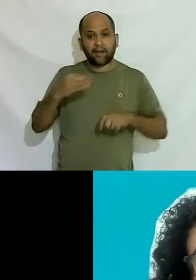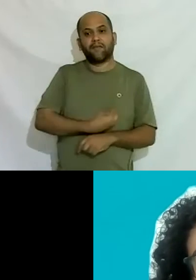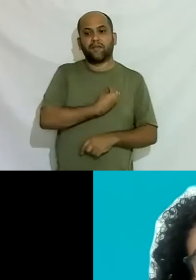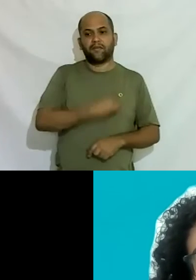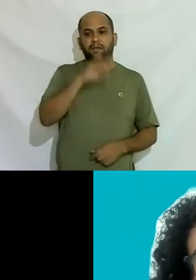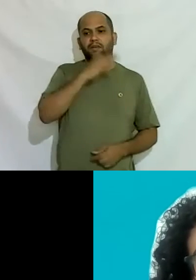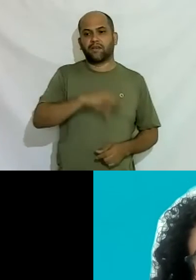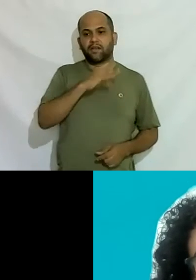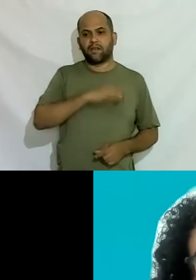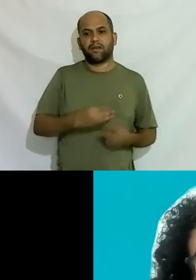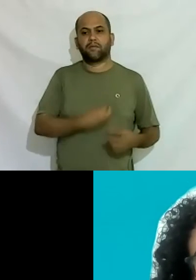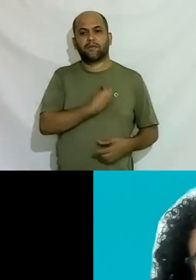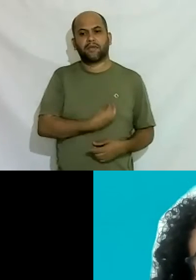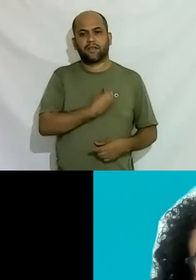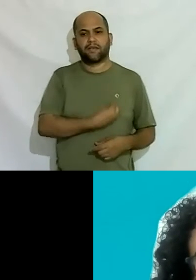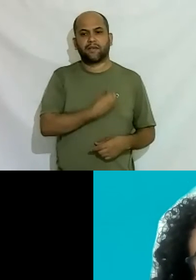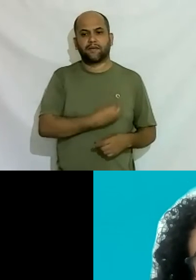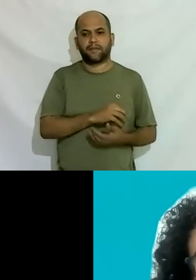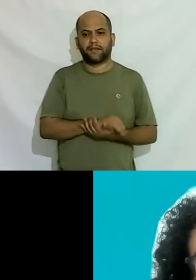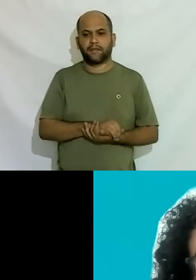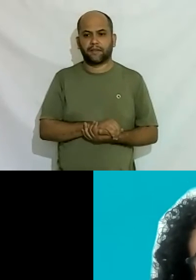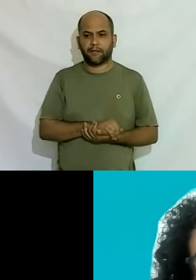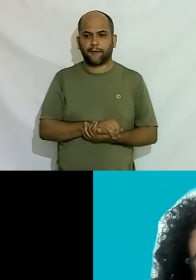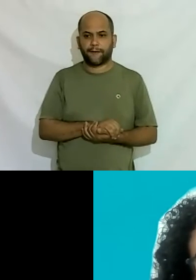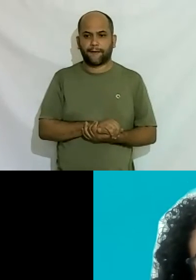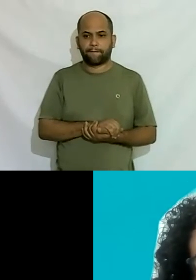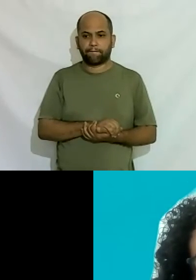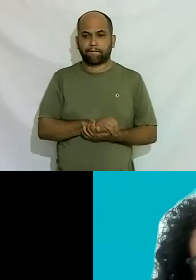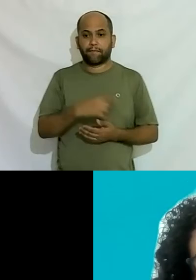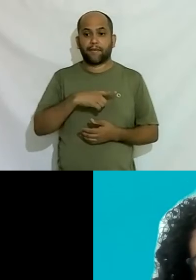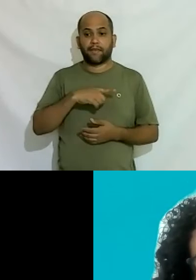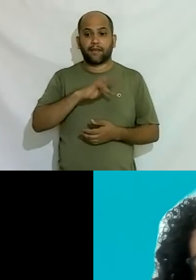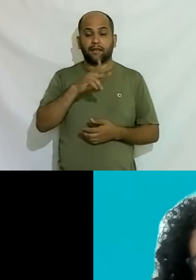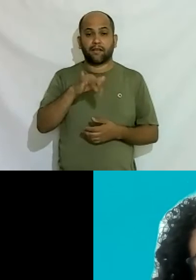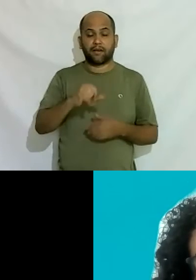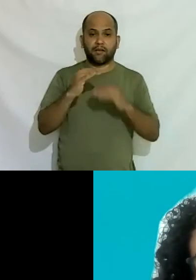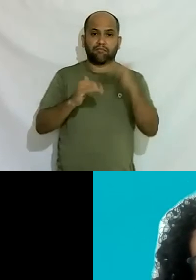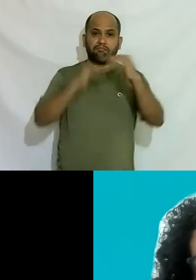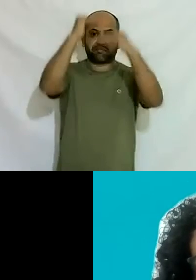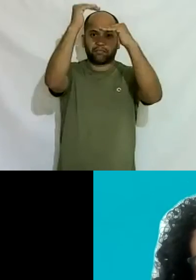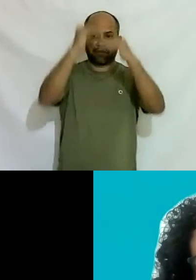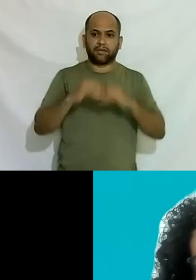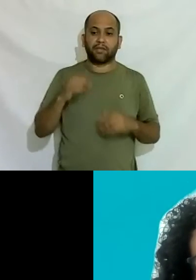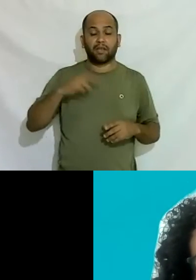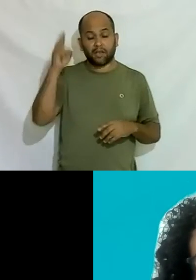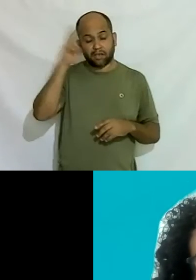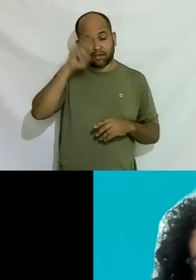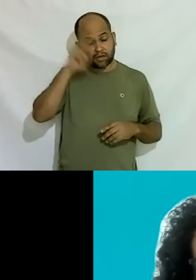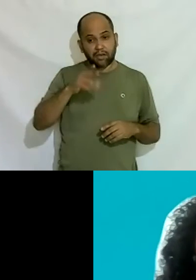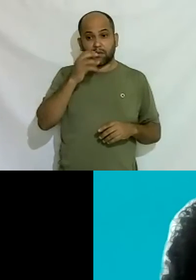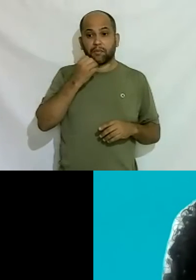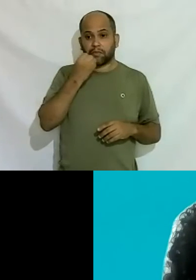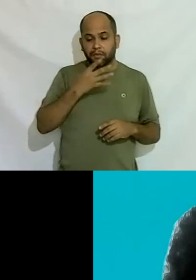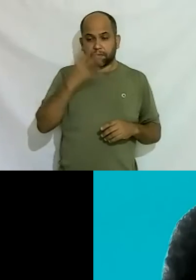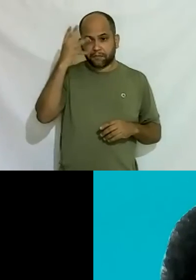digno para sobreviver no mínimo né e tem trans que subiu dentro da tenta a gente tem histórias muito lindas a gente